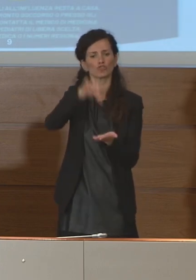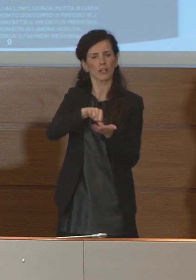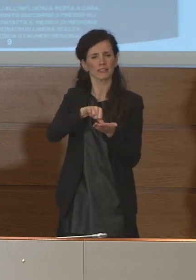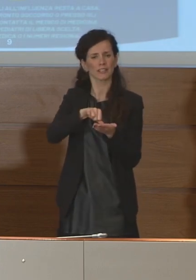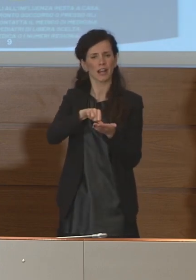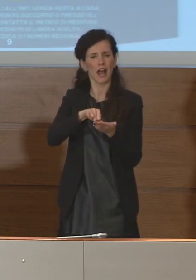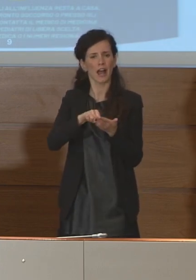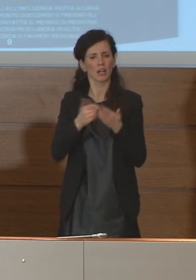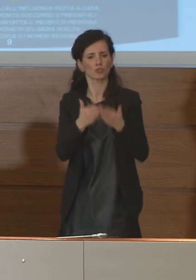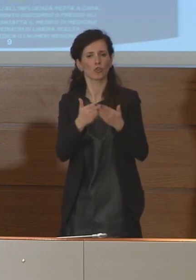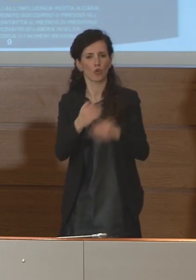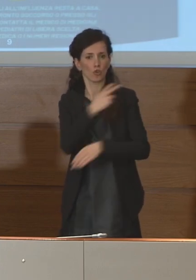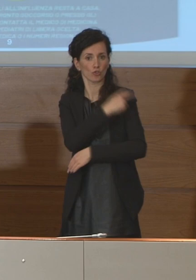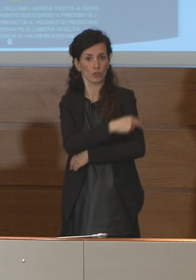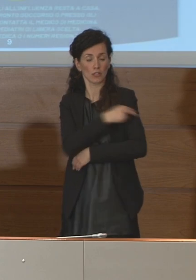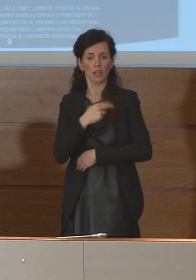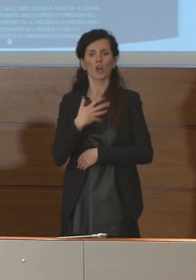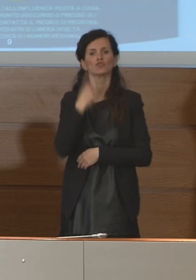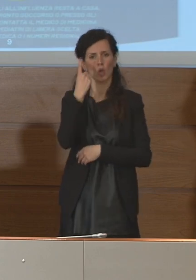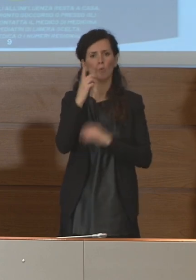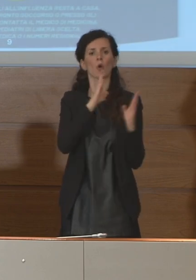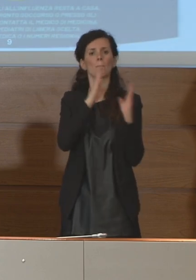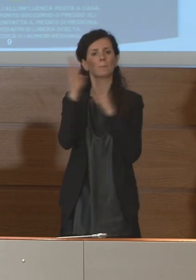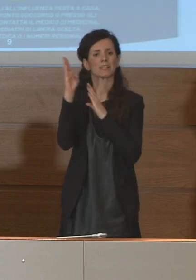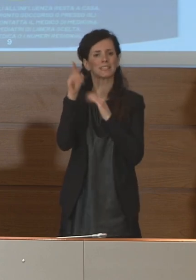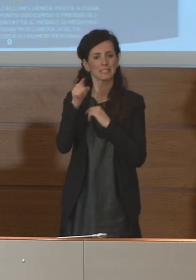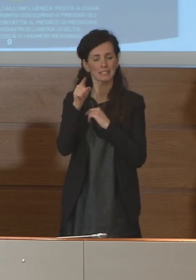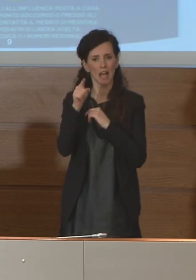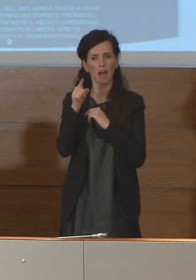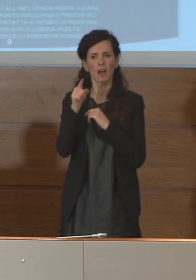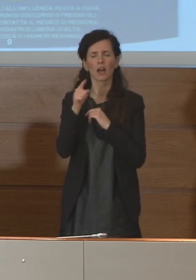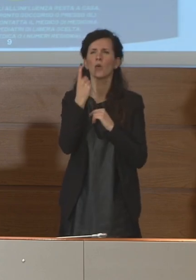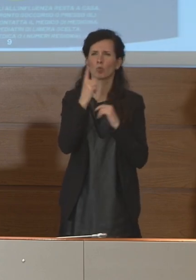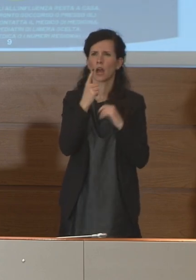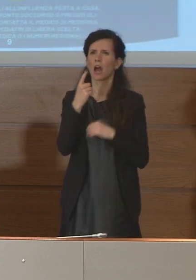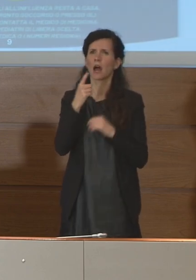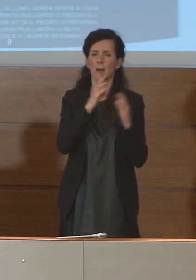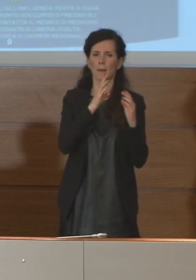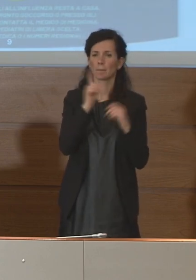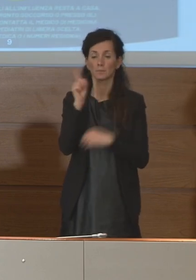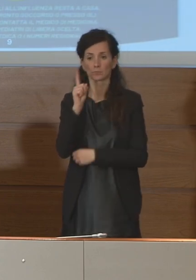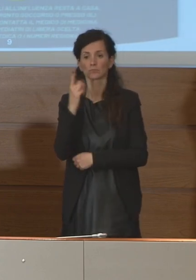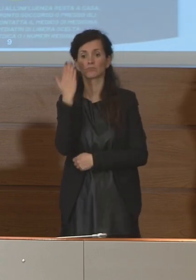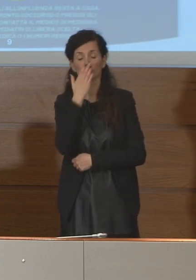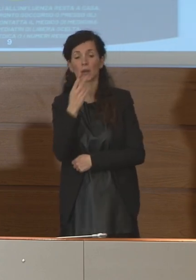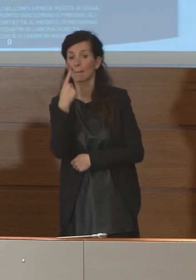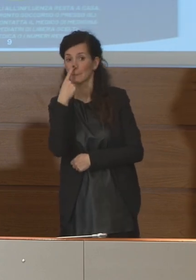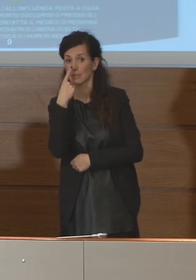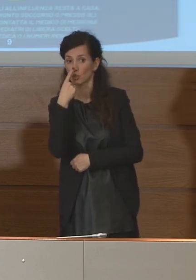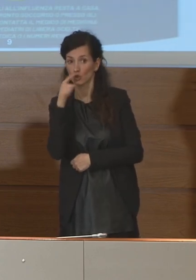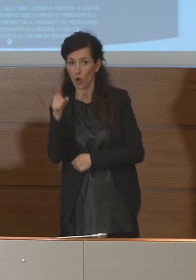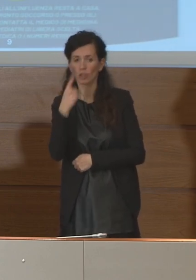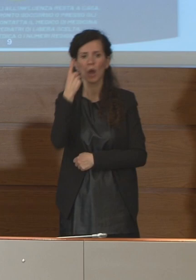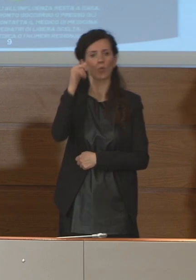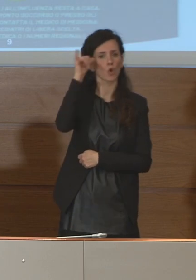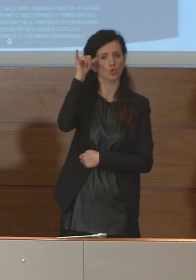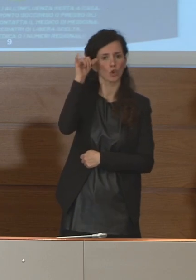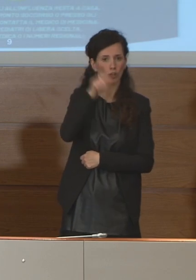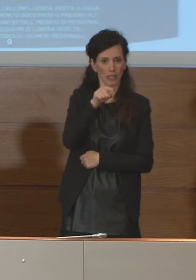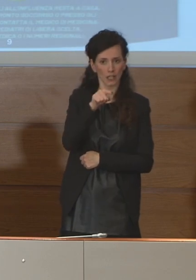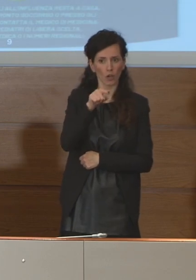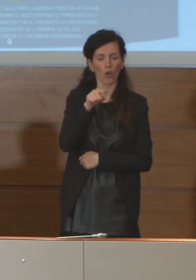soccorso sanitario, ce ne abbiamo una a Pistoia e l'altra a Torino